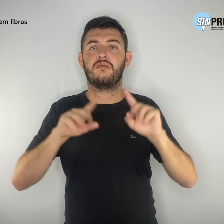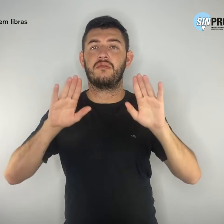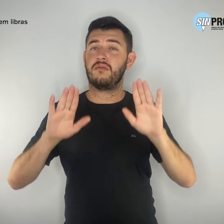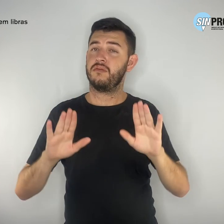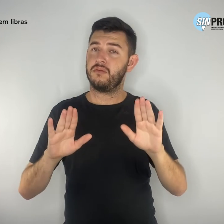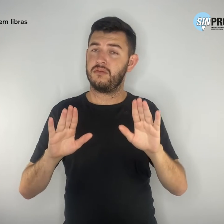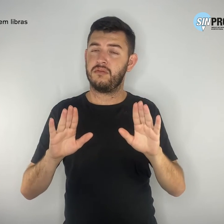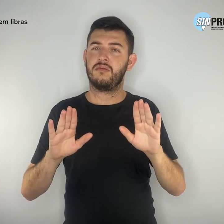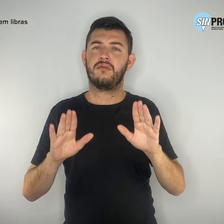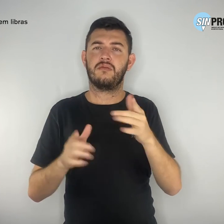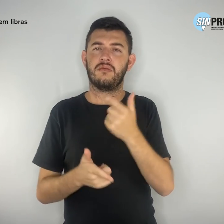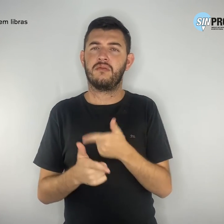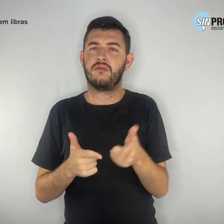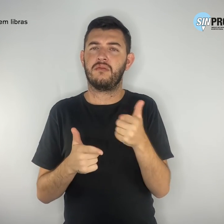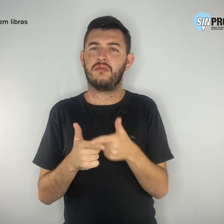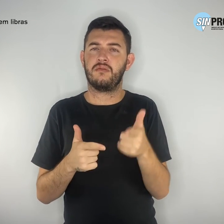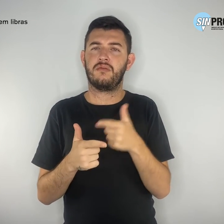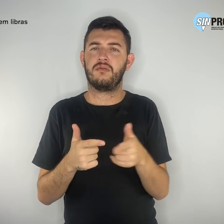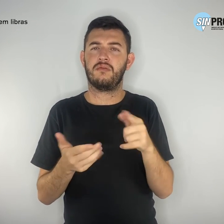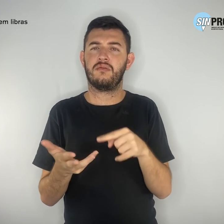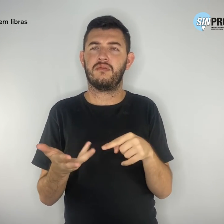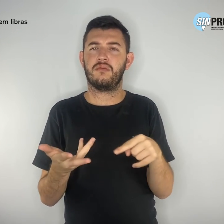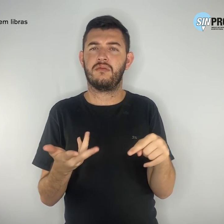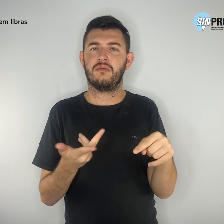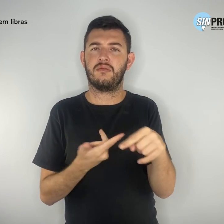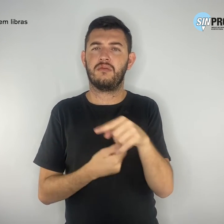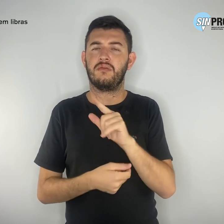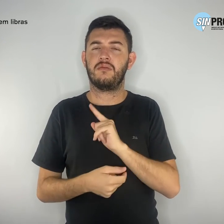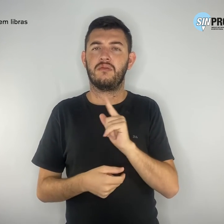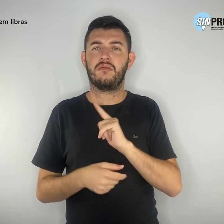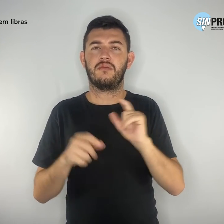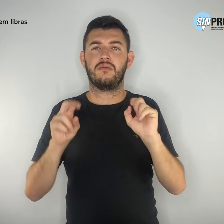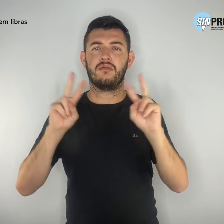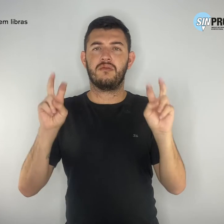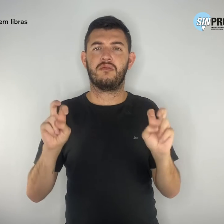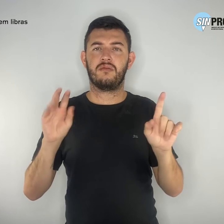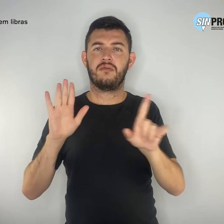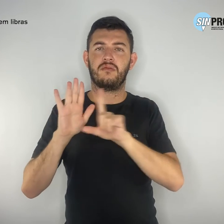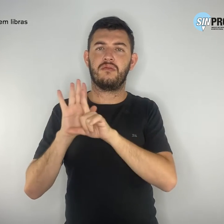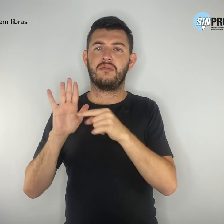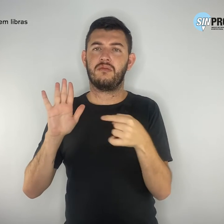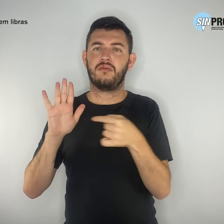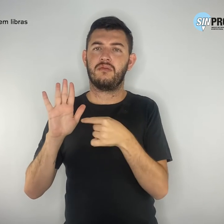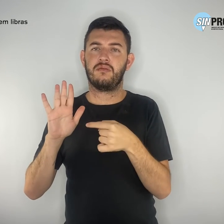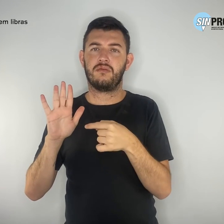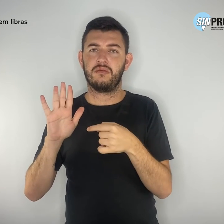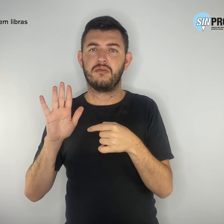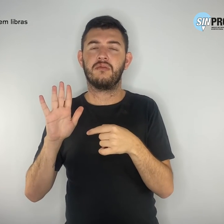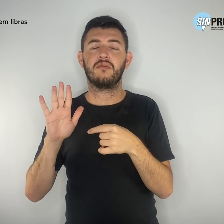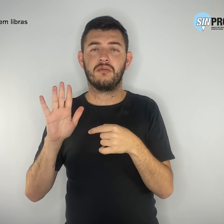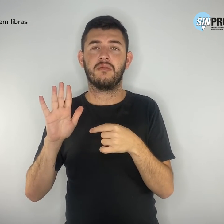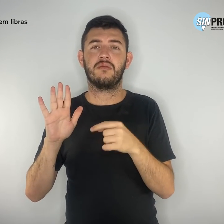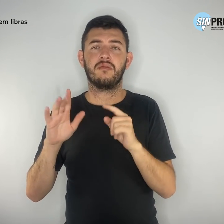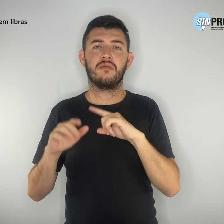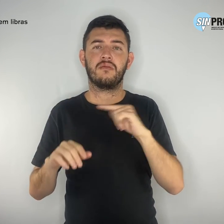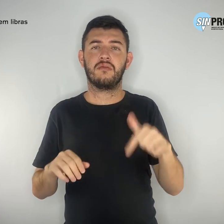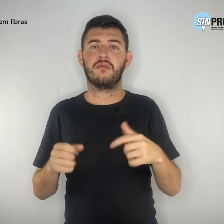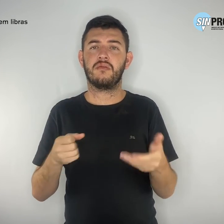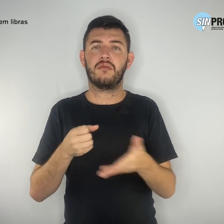desses problemas, pesa ainda a questão legal. Não existe fundamentação para sustentar